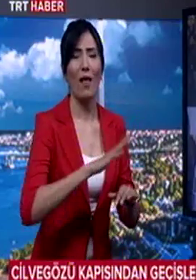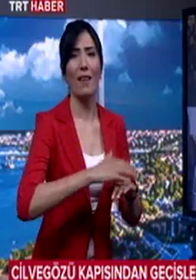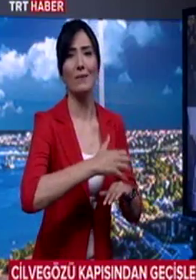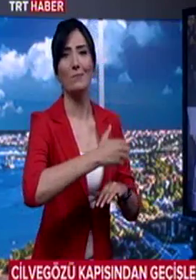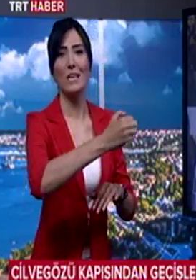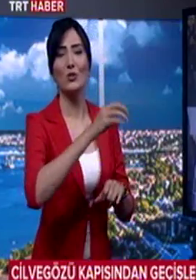için,